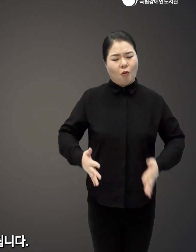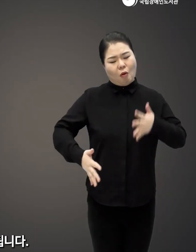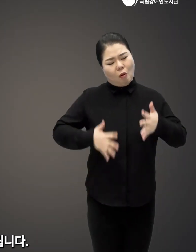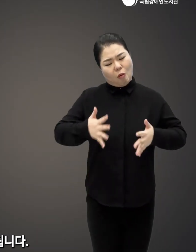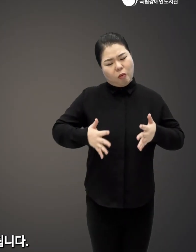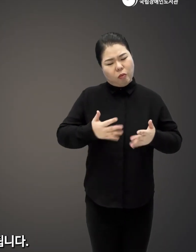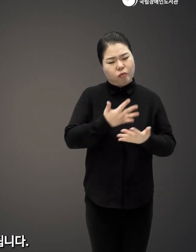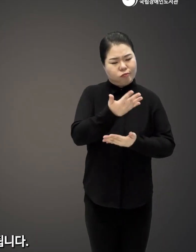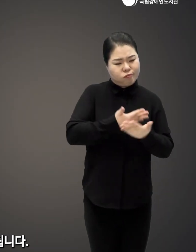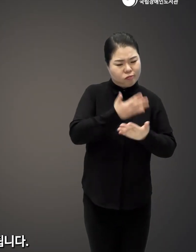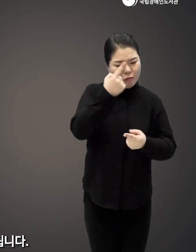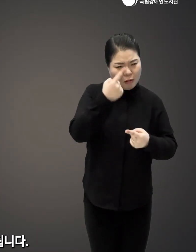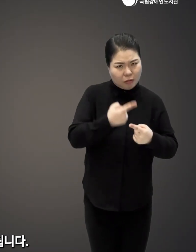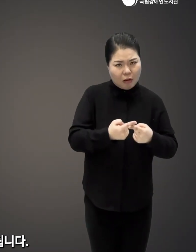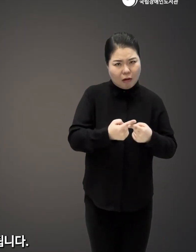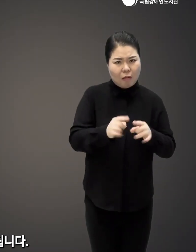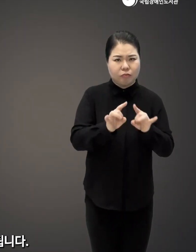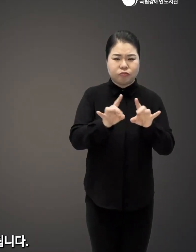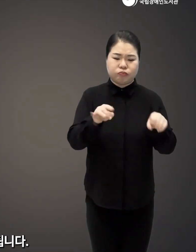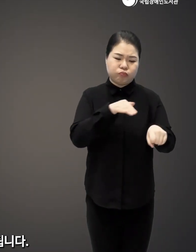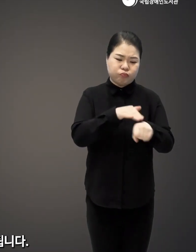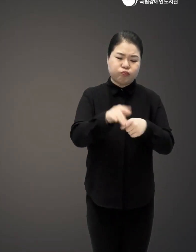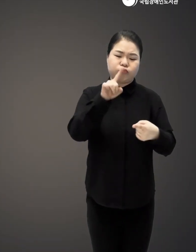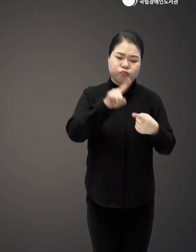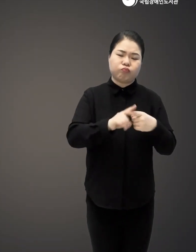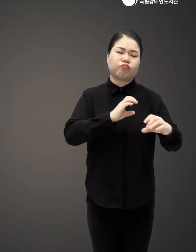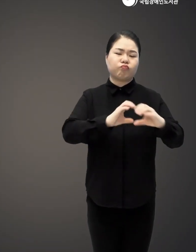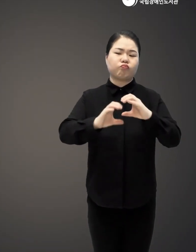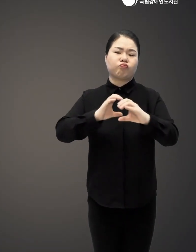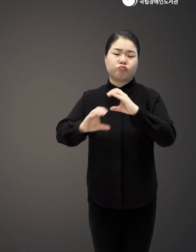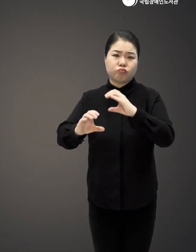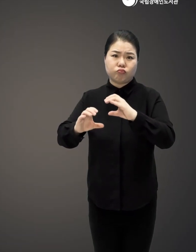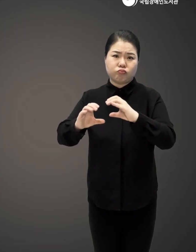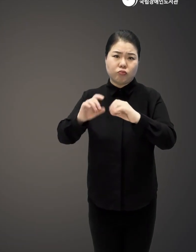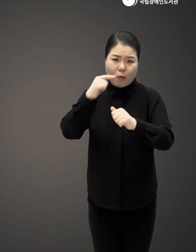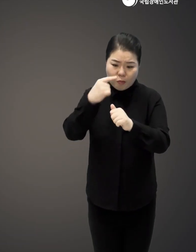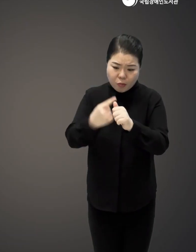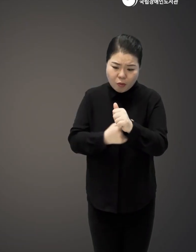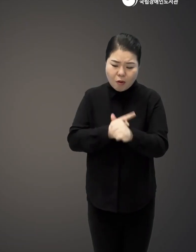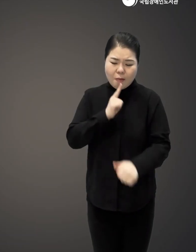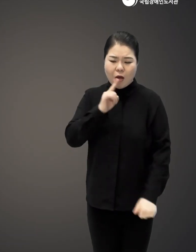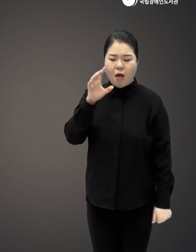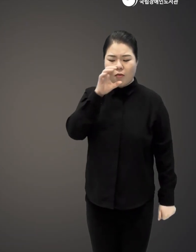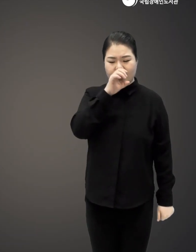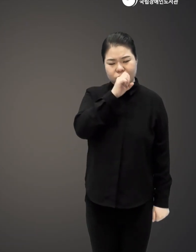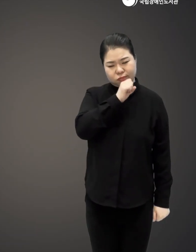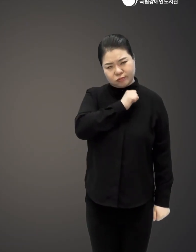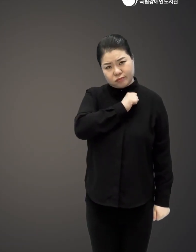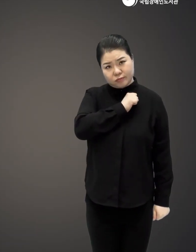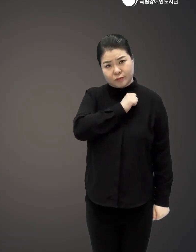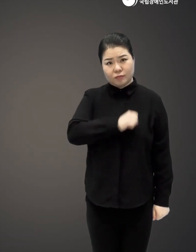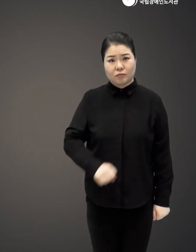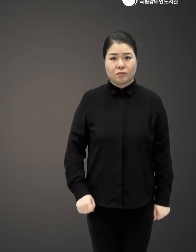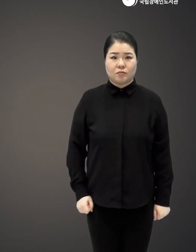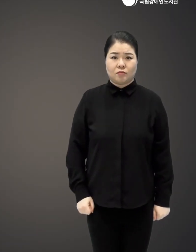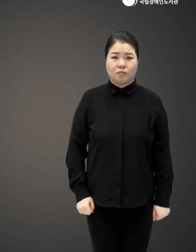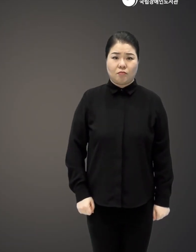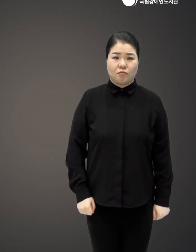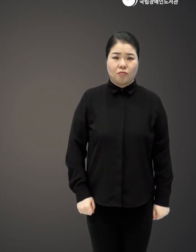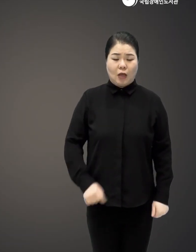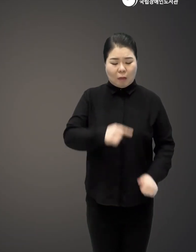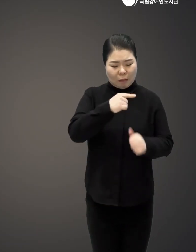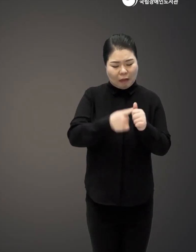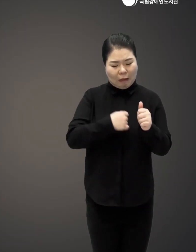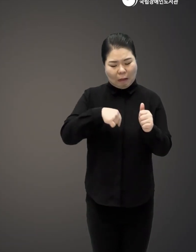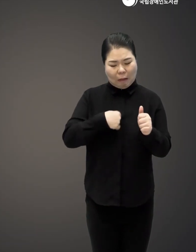각자의 방식으로 소통을 하게 됩니다 그러면서 결국은 말을 좀 아끼게 되고요 자기 혼자 있는 게 어느새